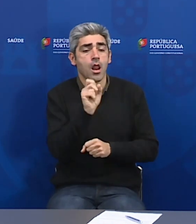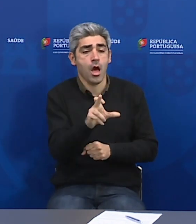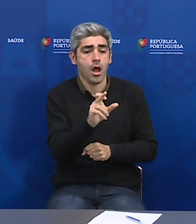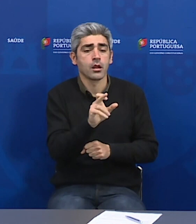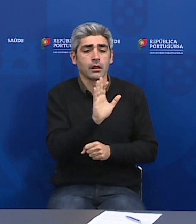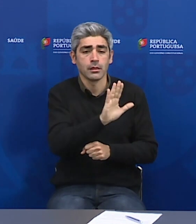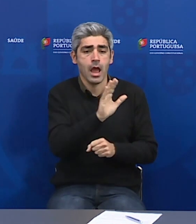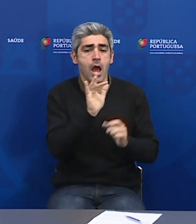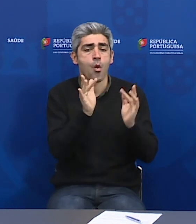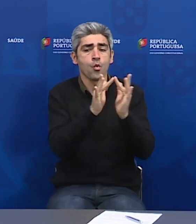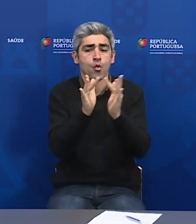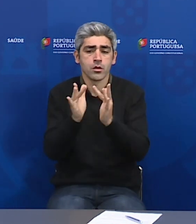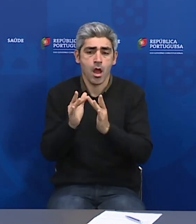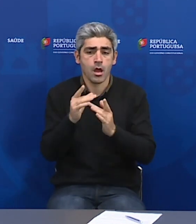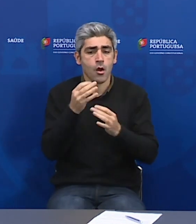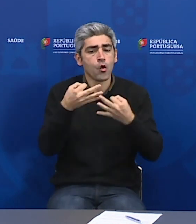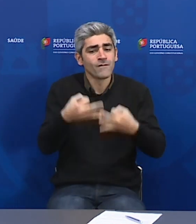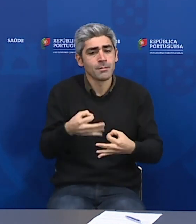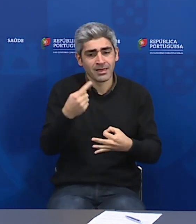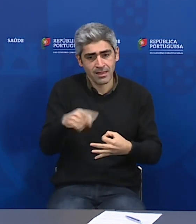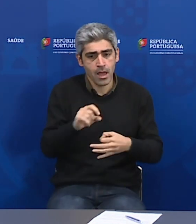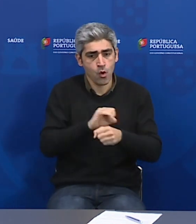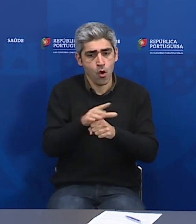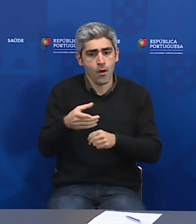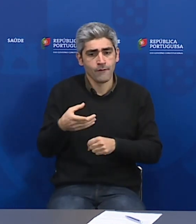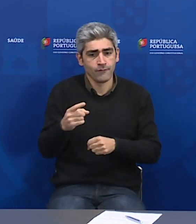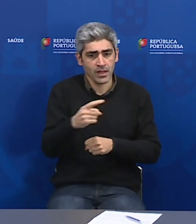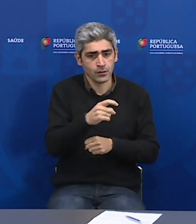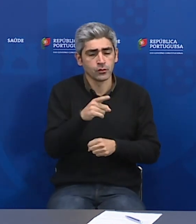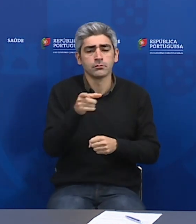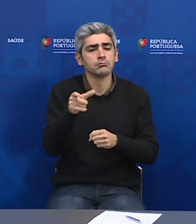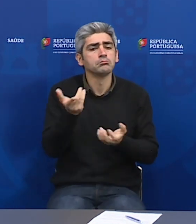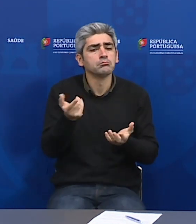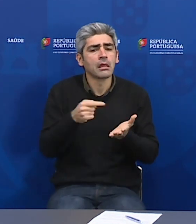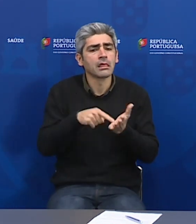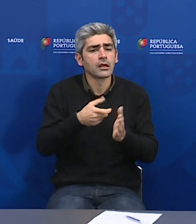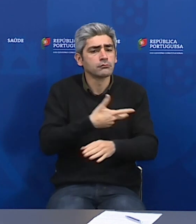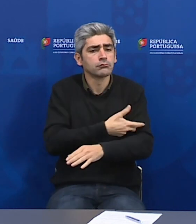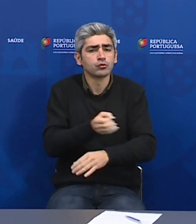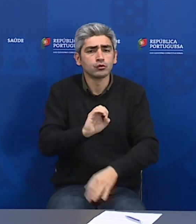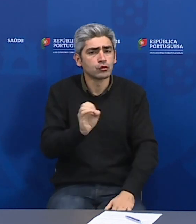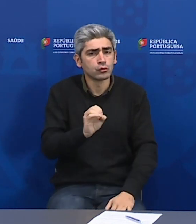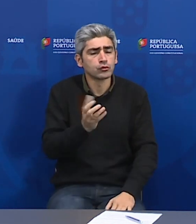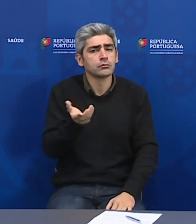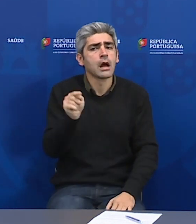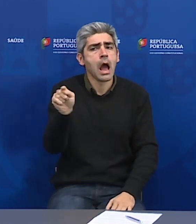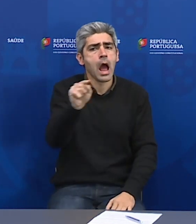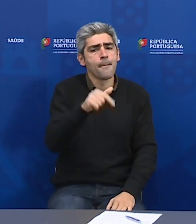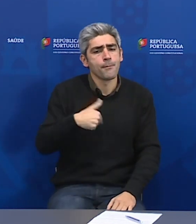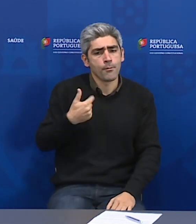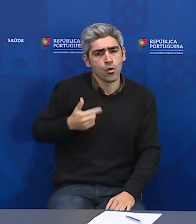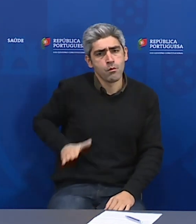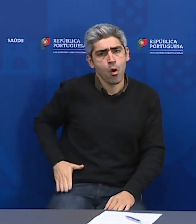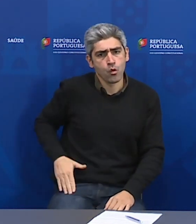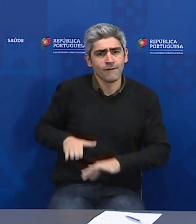estiveram em contacto com casos confirmados que também não estão a ser testados e há também quem o faça e pague pelo próprio